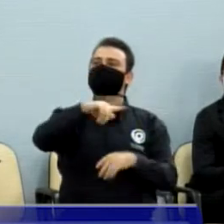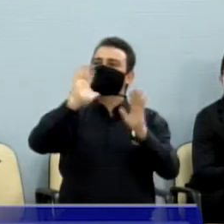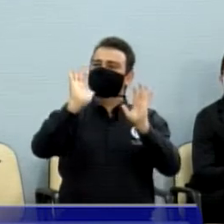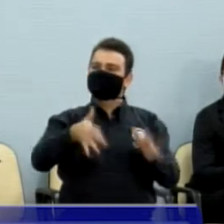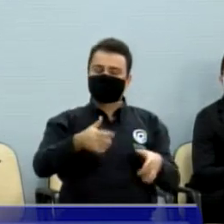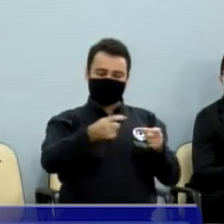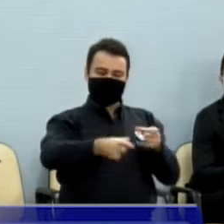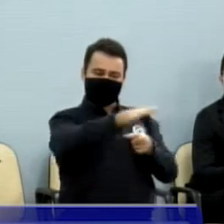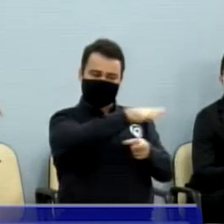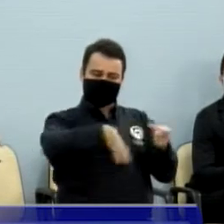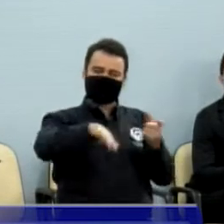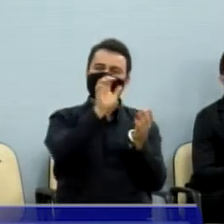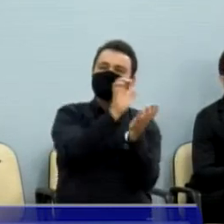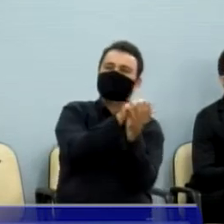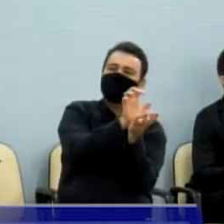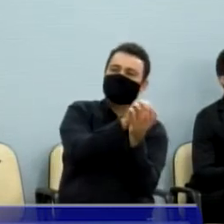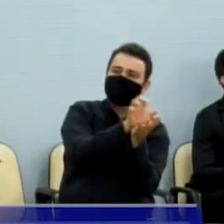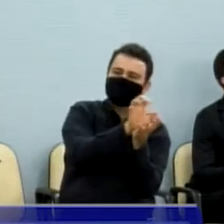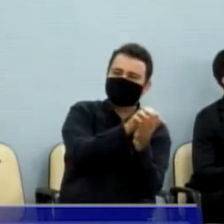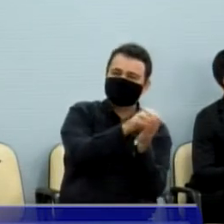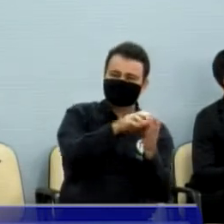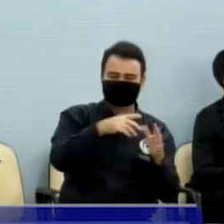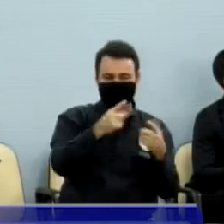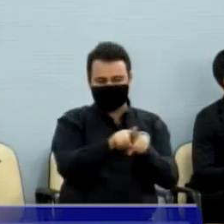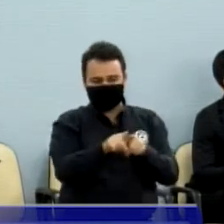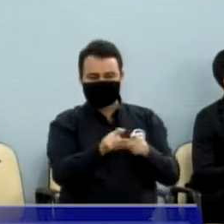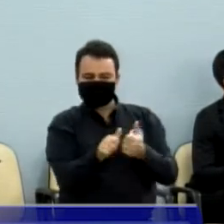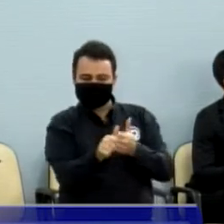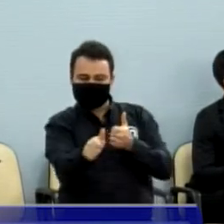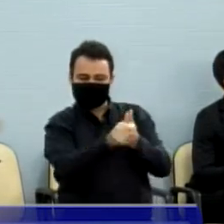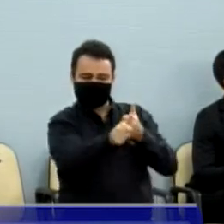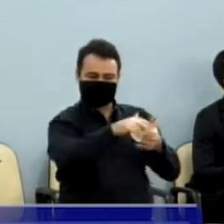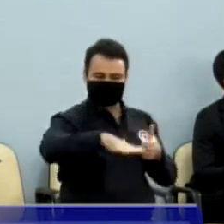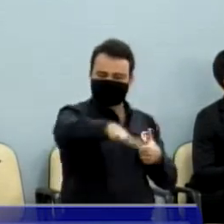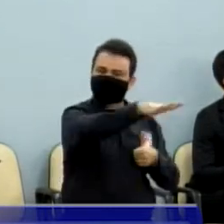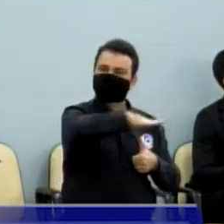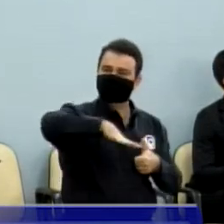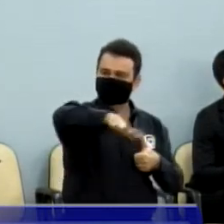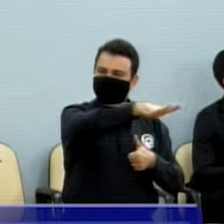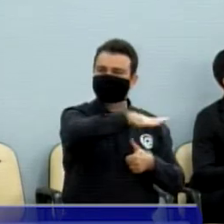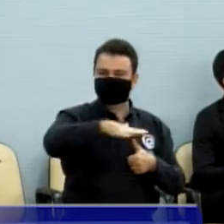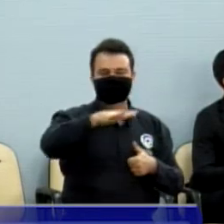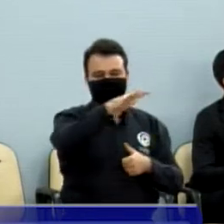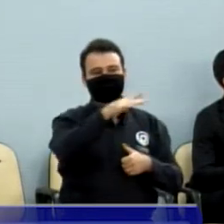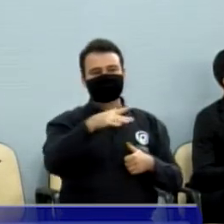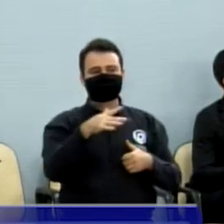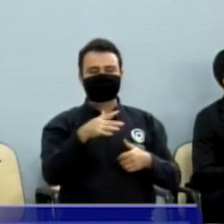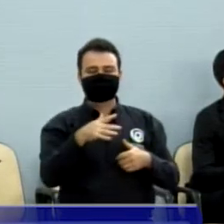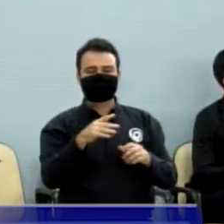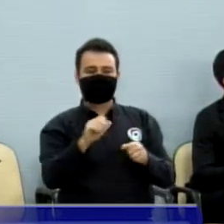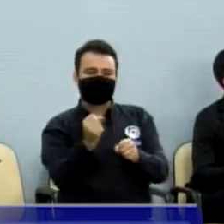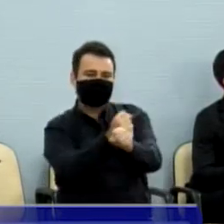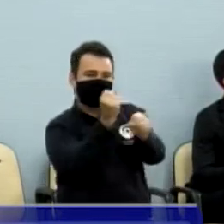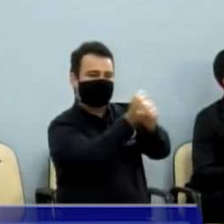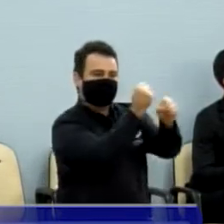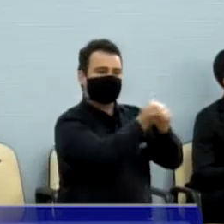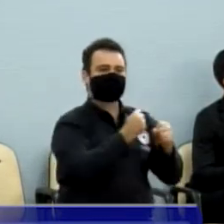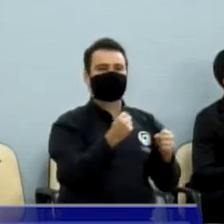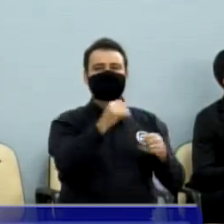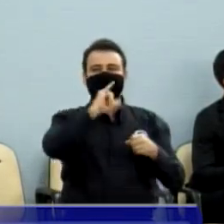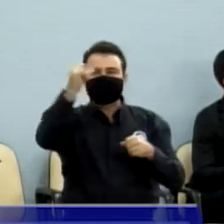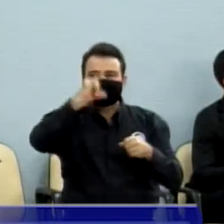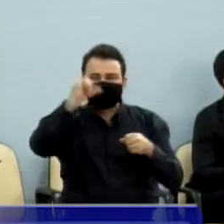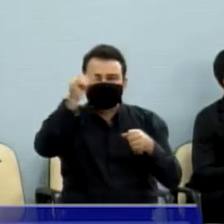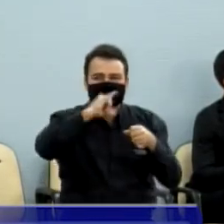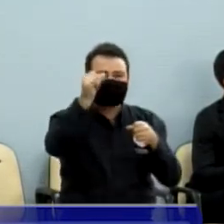e também no bairro Santa Ana, que é um bairro muito crônico, que o Luiz Antônio já me explicou, a questão da energia que vai